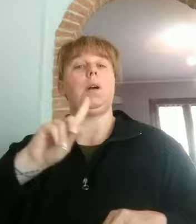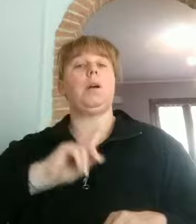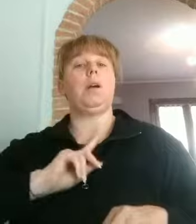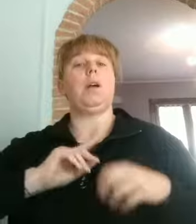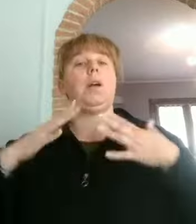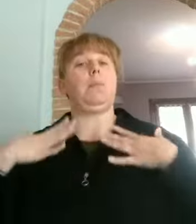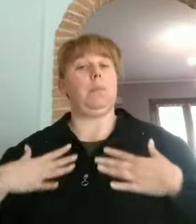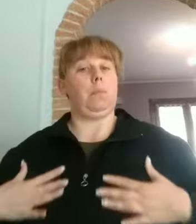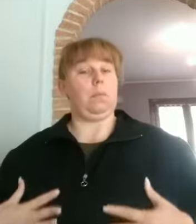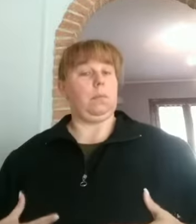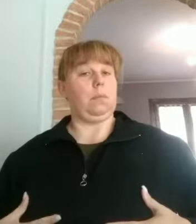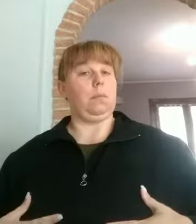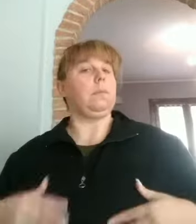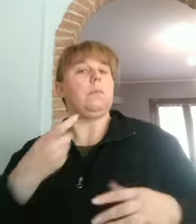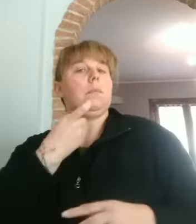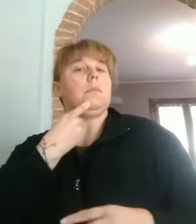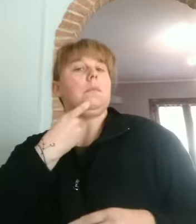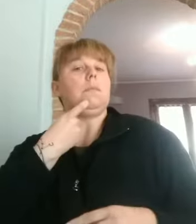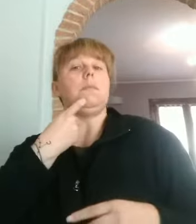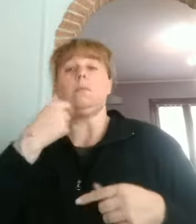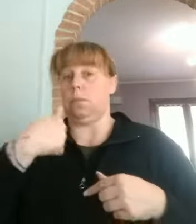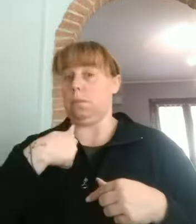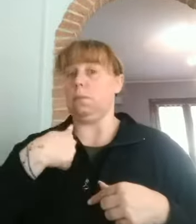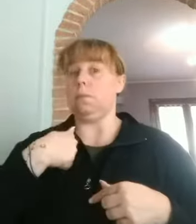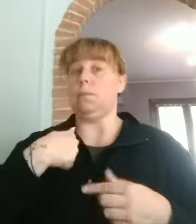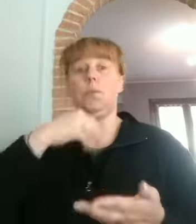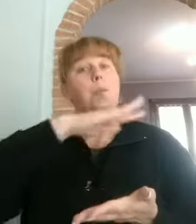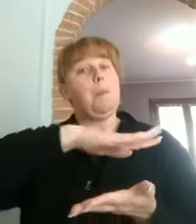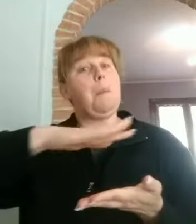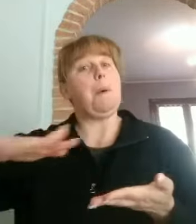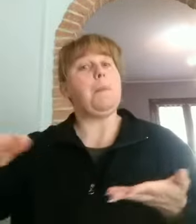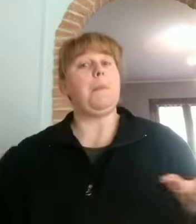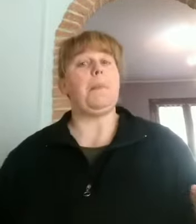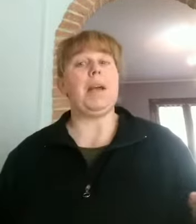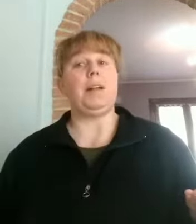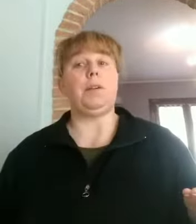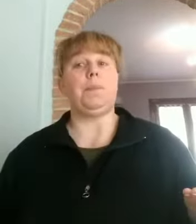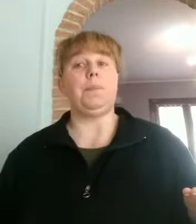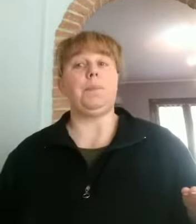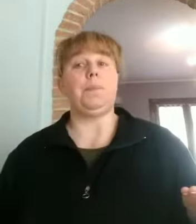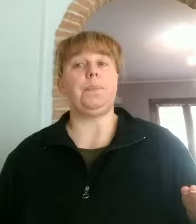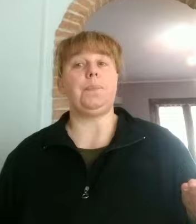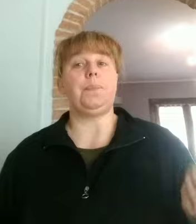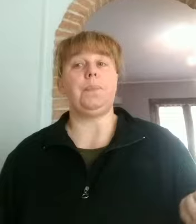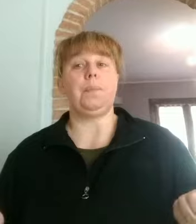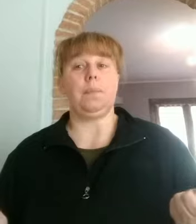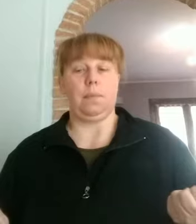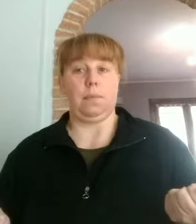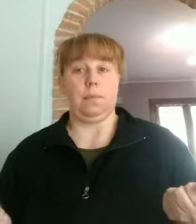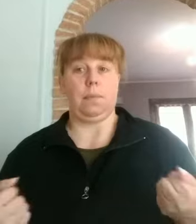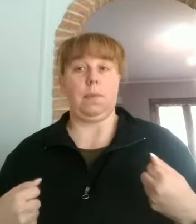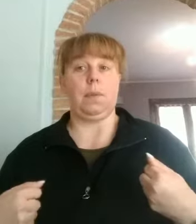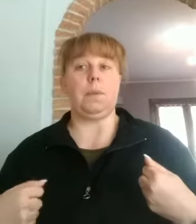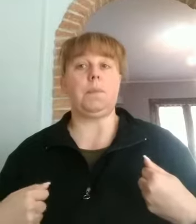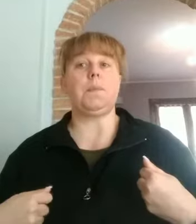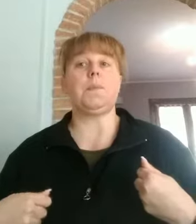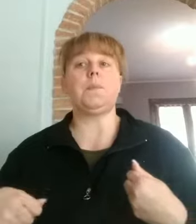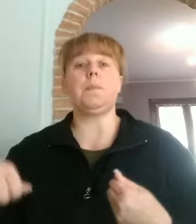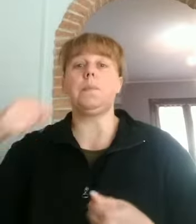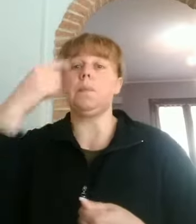sono io, sono un bambino. Here's my face and my eyes. Qua c'è la mia